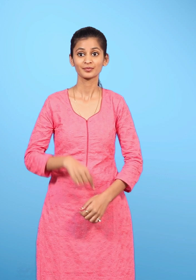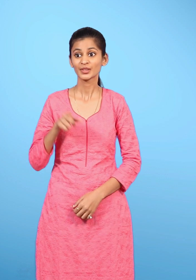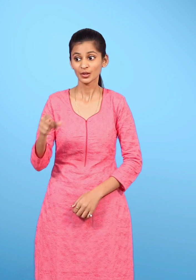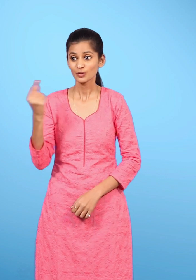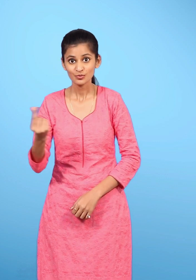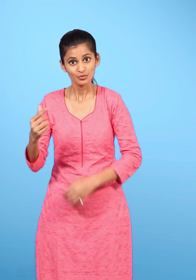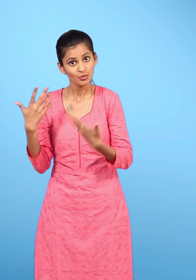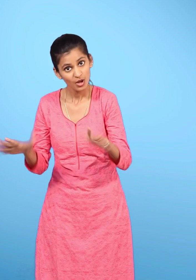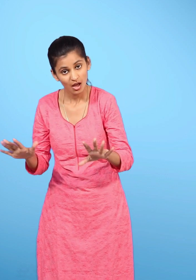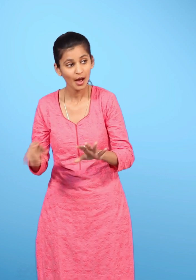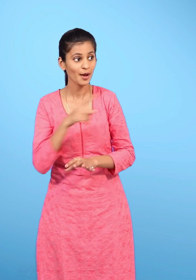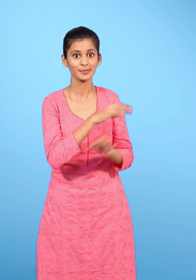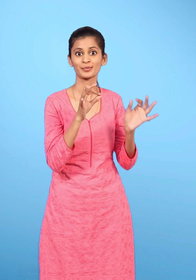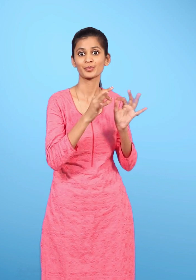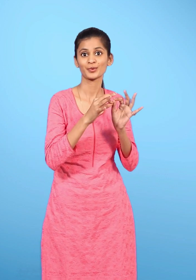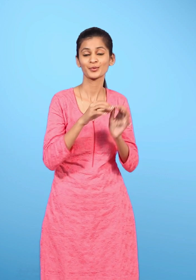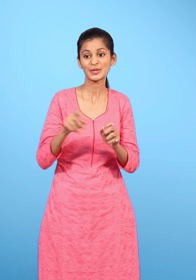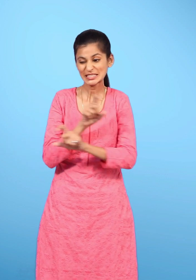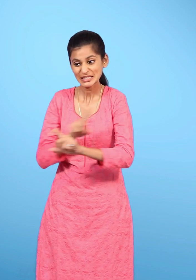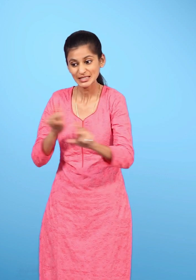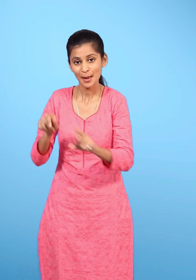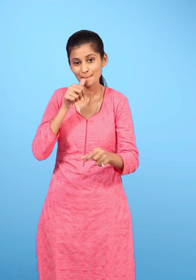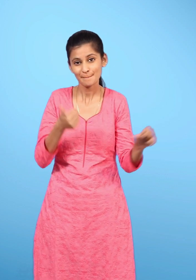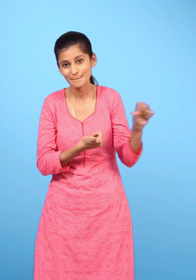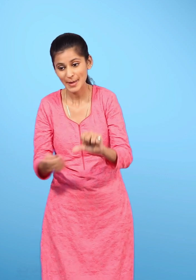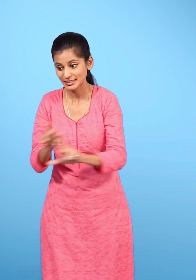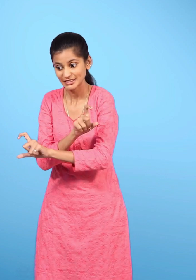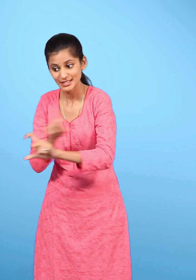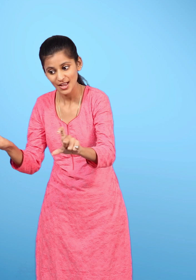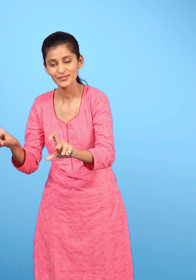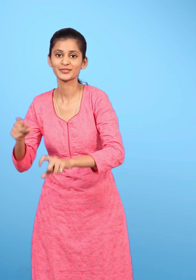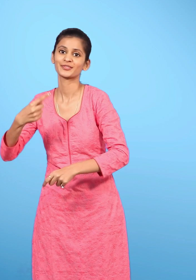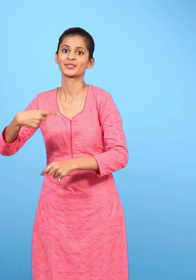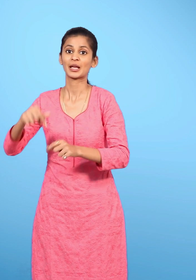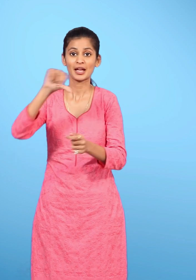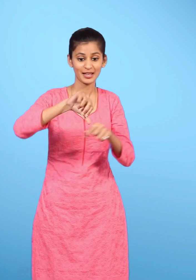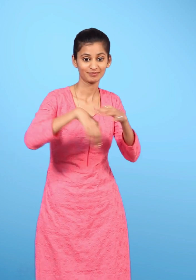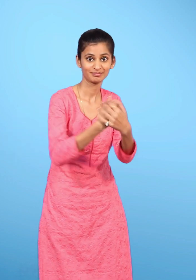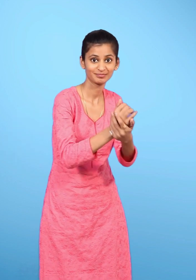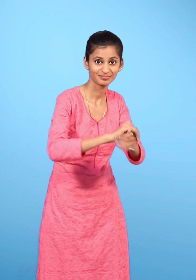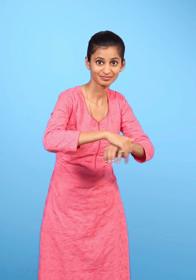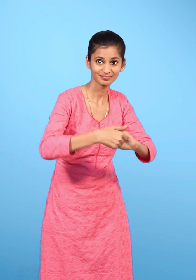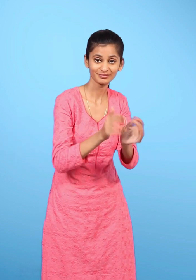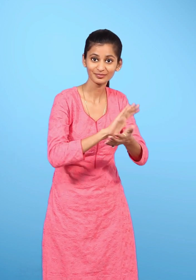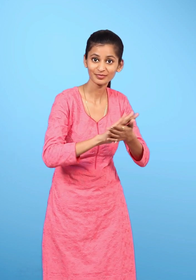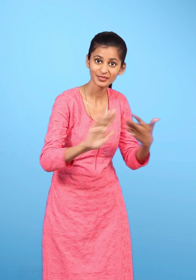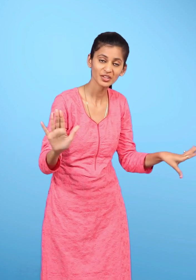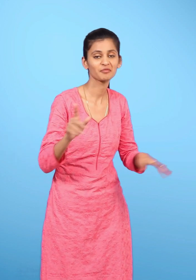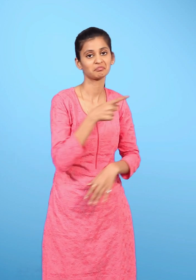प्रेयोग करने के बाद बिल्लू टॉयलेट को साफ सुथरा चोड़ कर अपने हाथों को भी अच्छी तरह से साफ